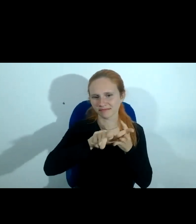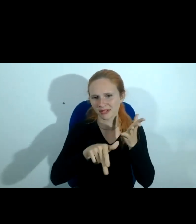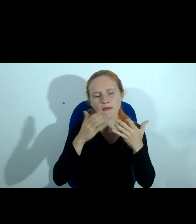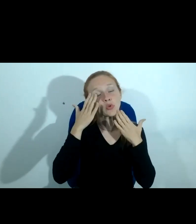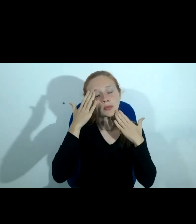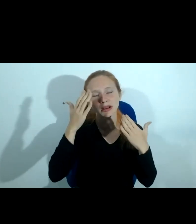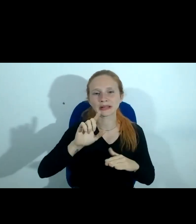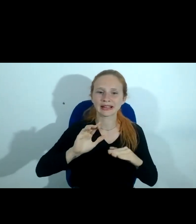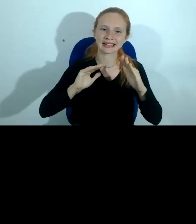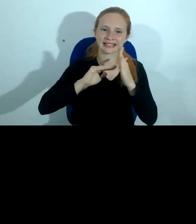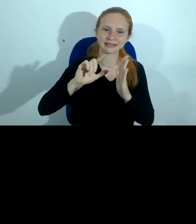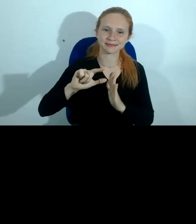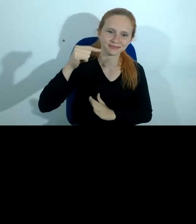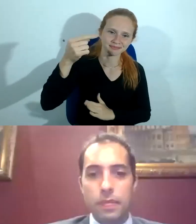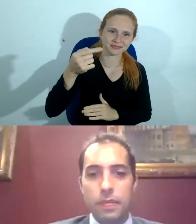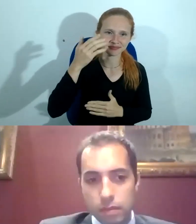uma próxima oportunidade, se Deus quiser.